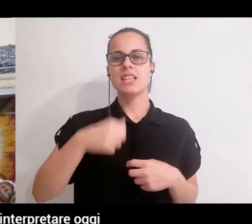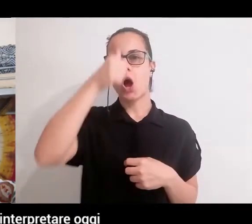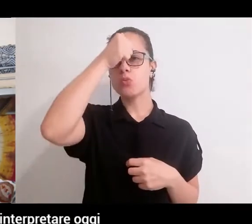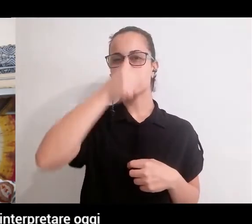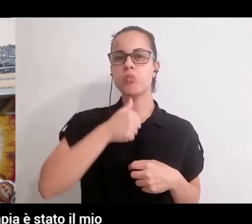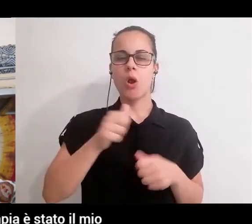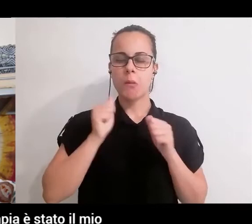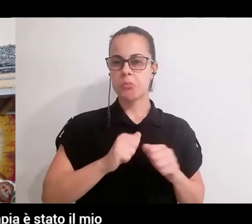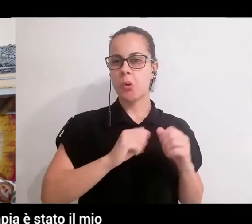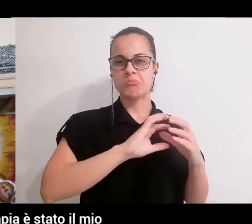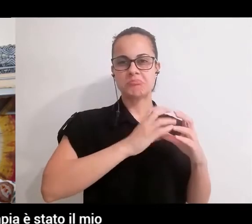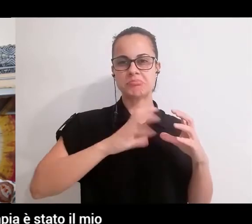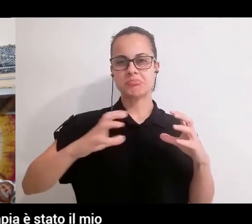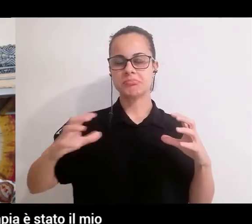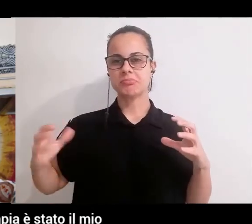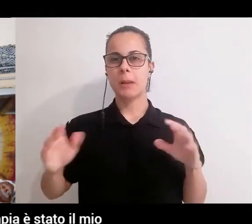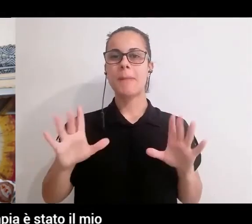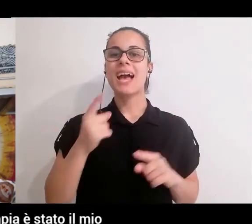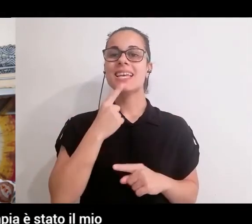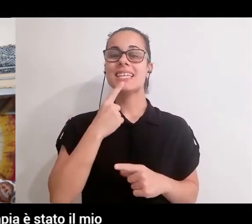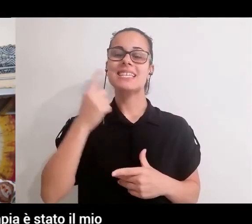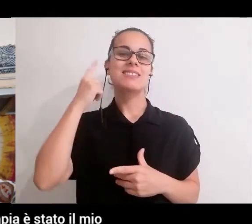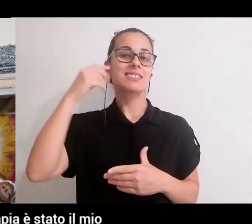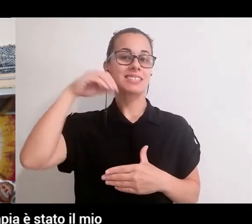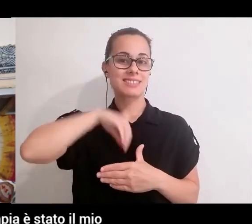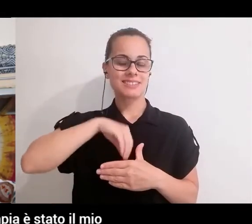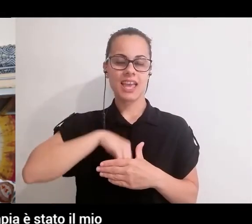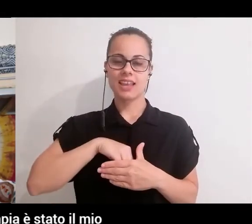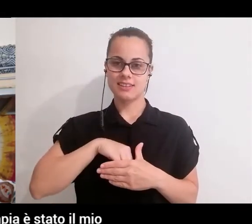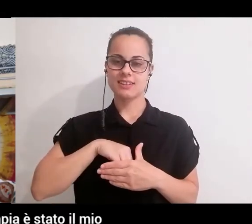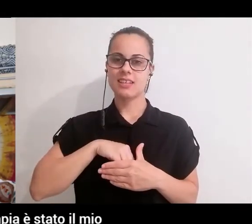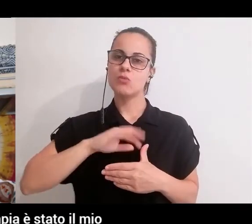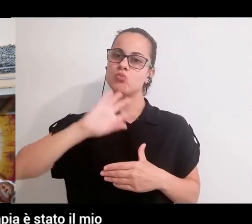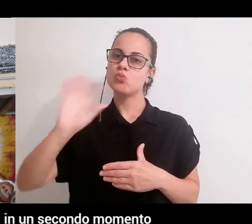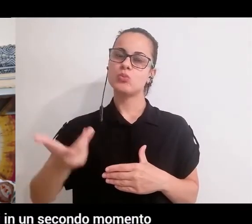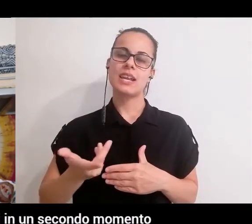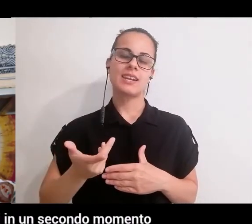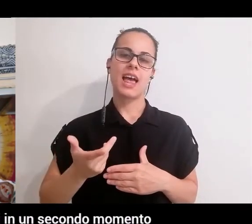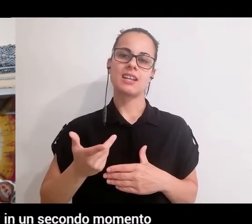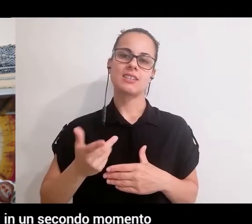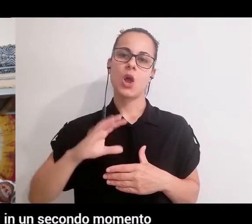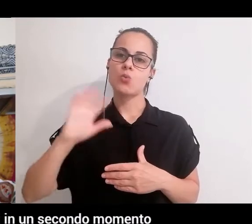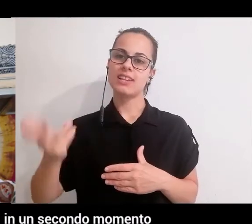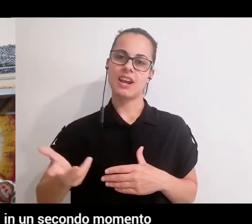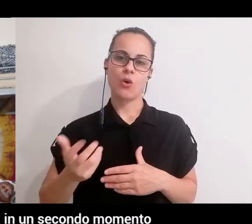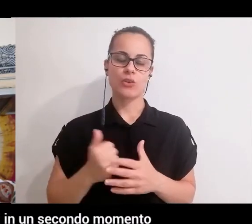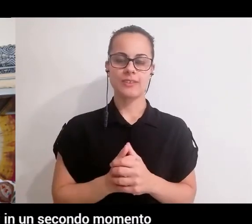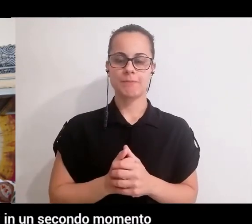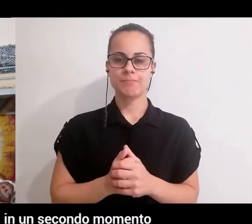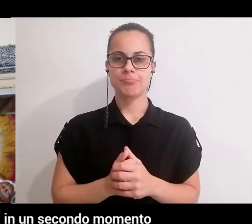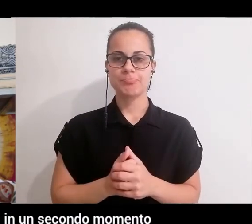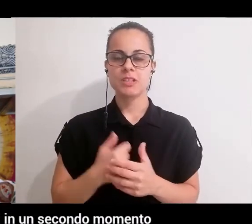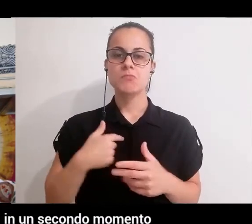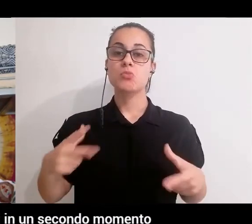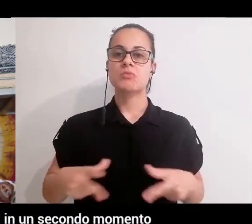interpretare oggi nella mia quotidianità quindi la psicoterapia è stato il mio primo approccio al mondo